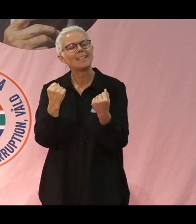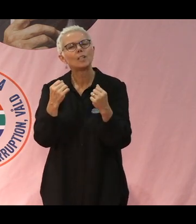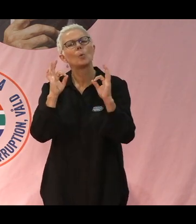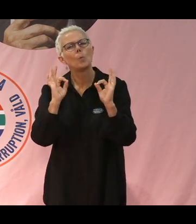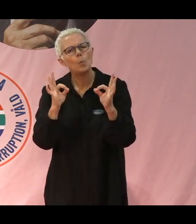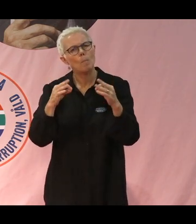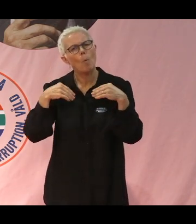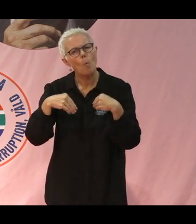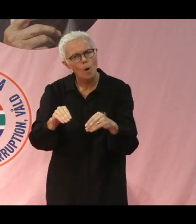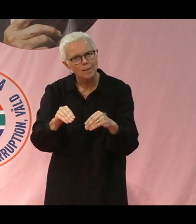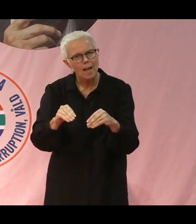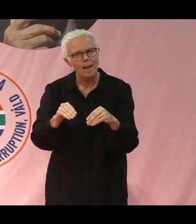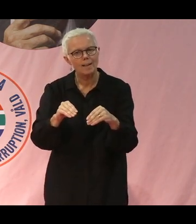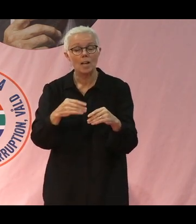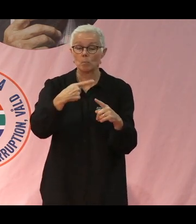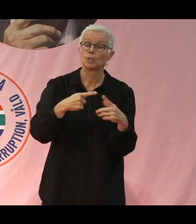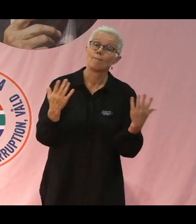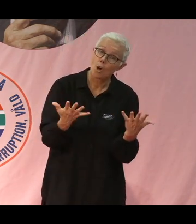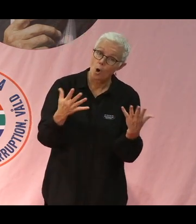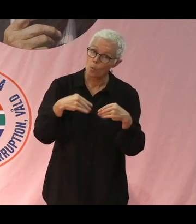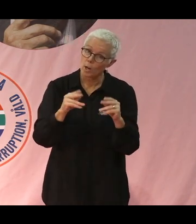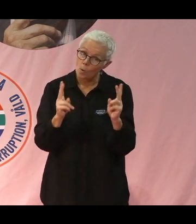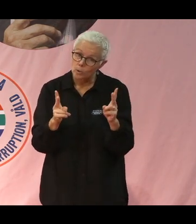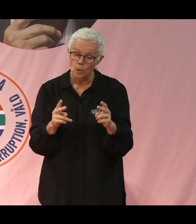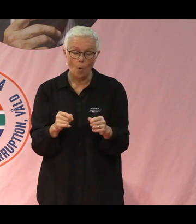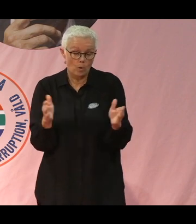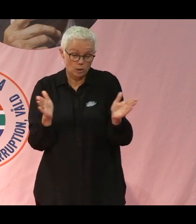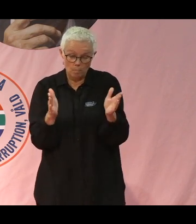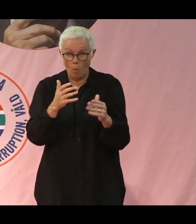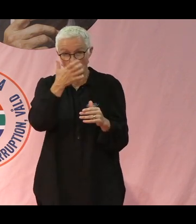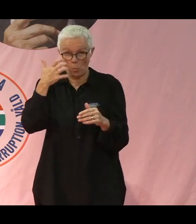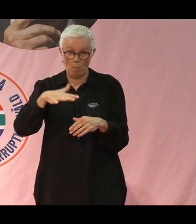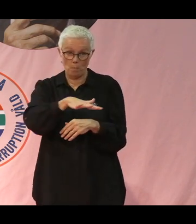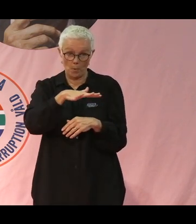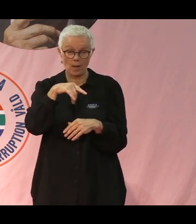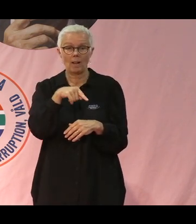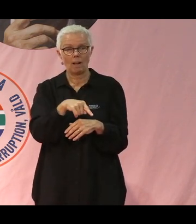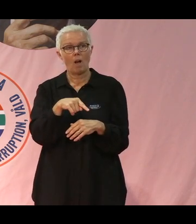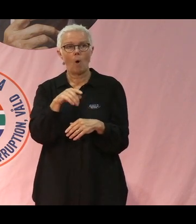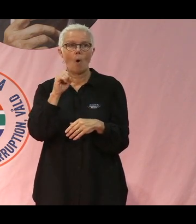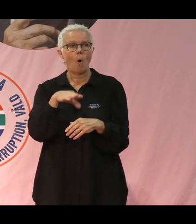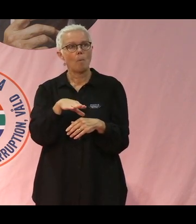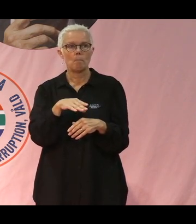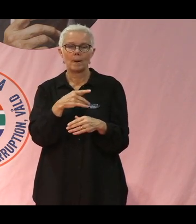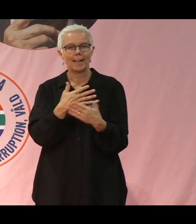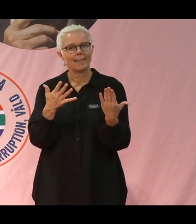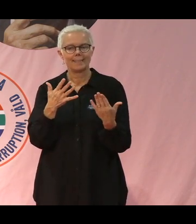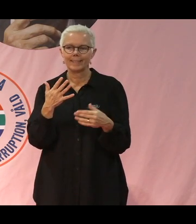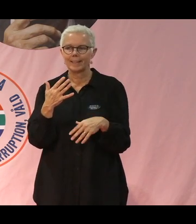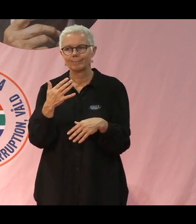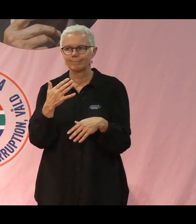roll. Men också vad vi odlar. Och småskaligt jordbruk som inte är så beroende av